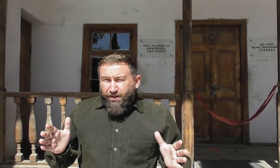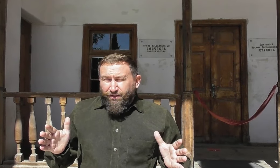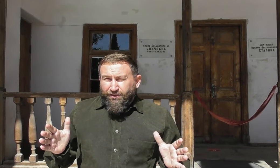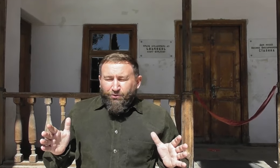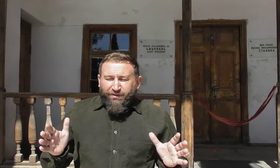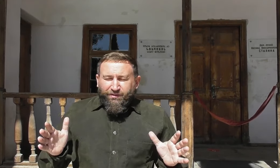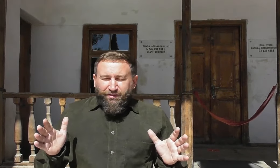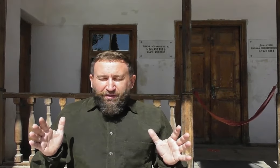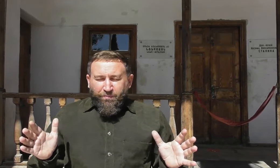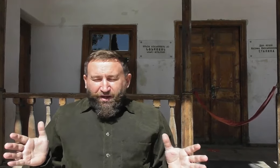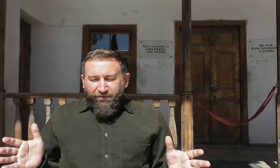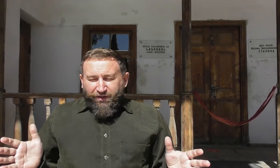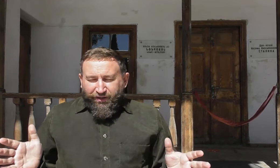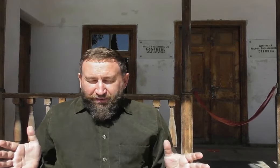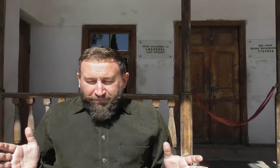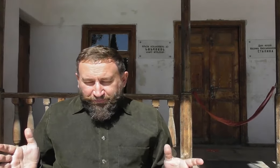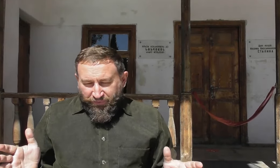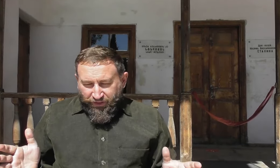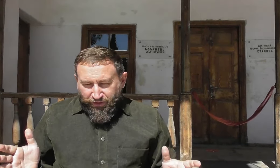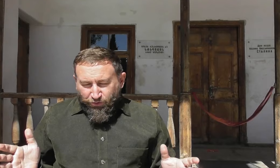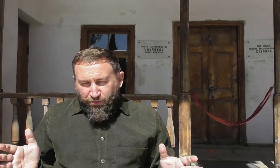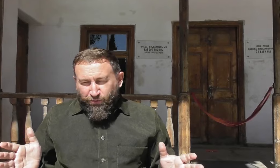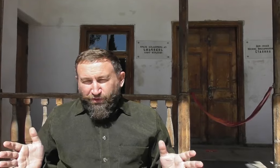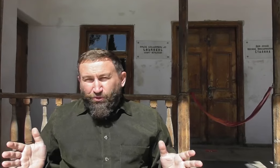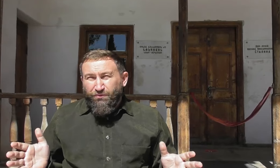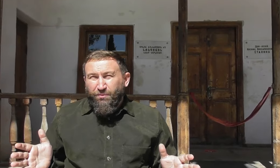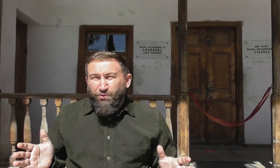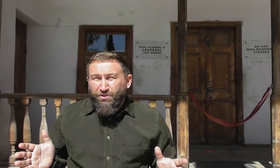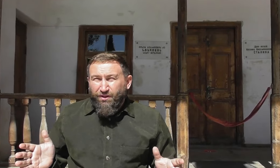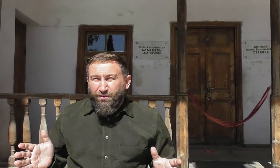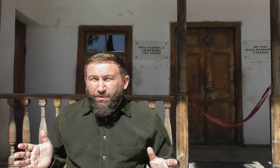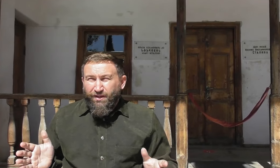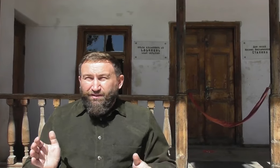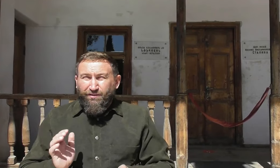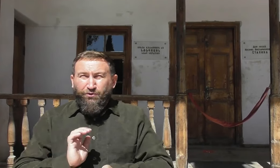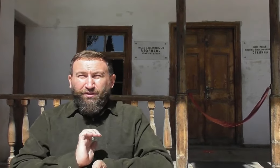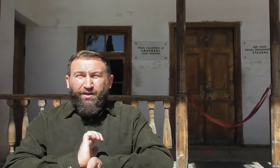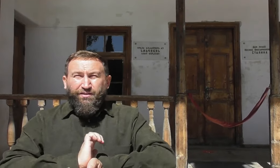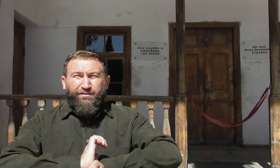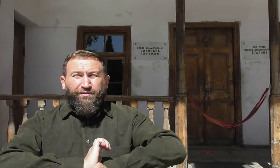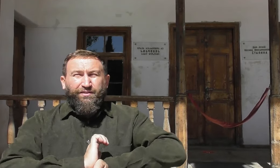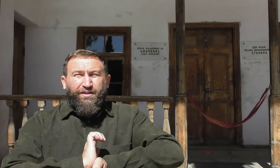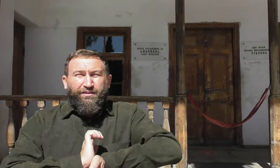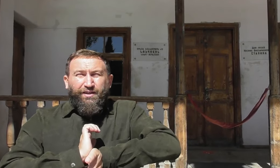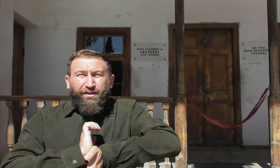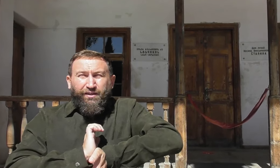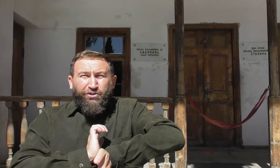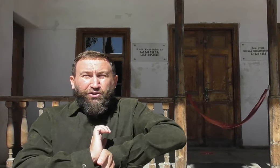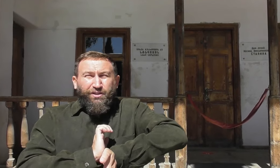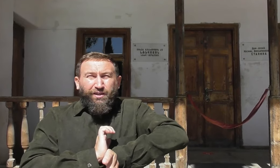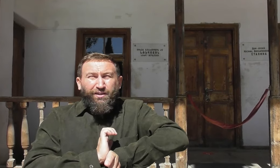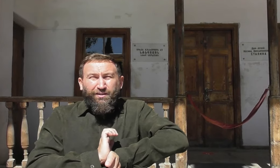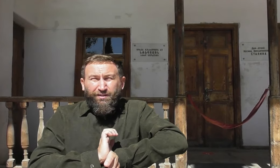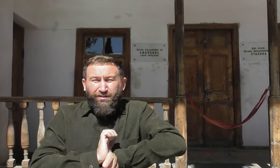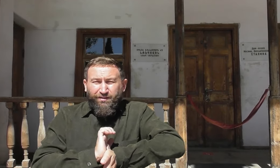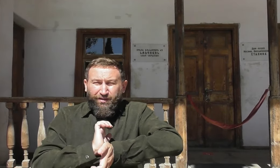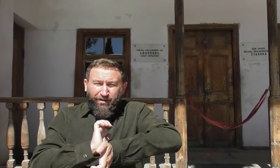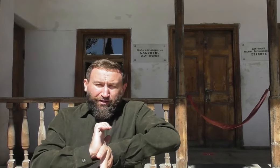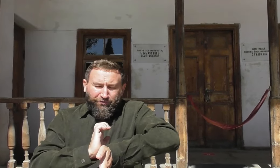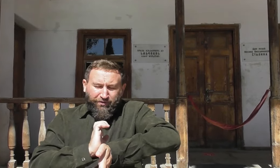какая-то ситуация неправильная, ее условно можно показать вот так. Когда и Джей, и Ф